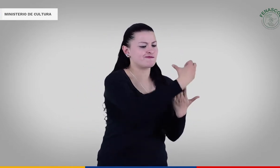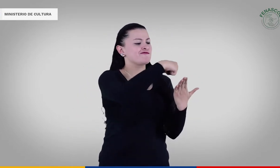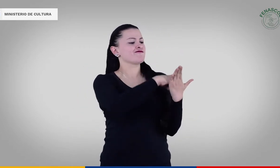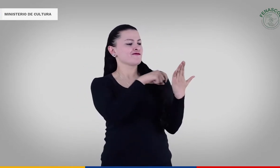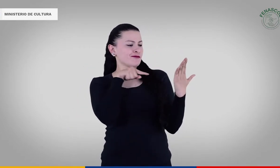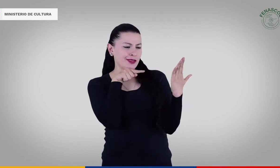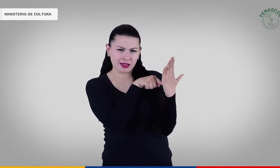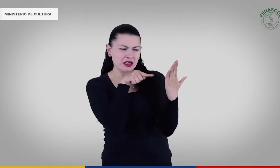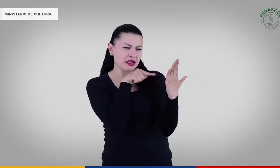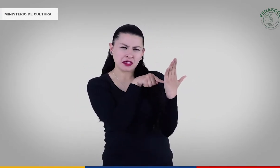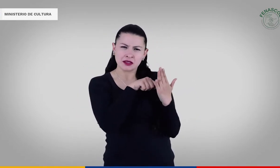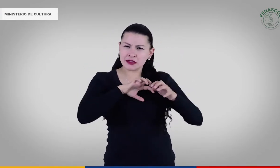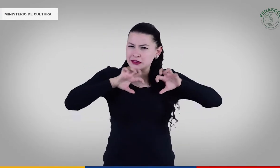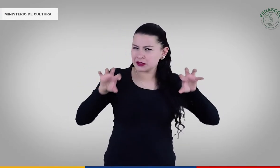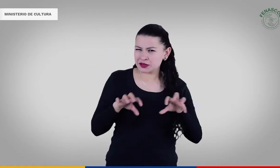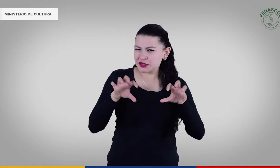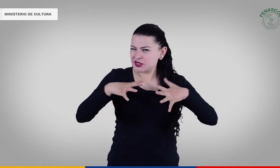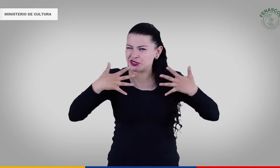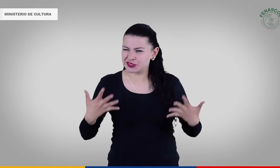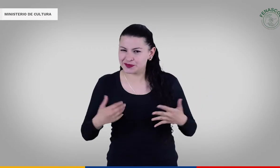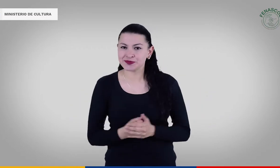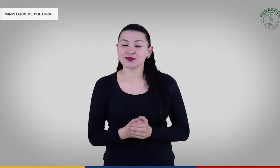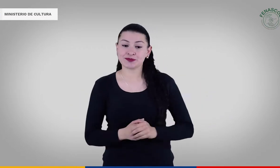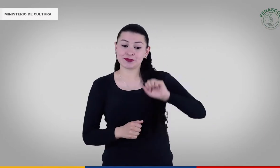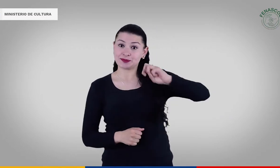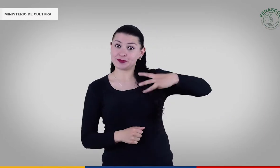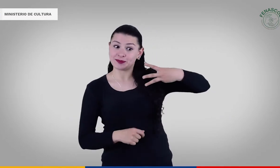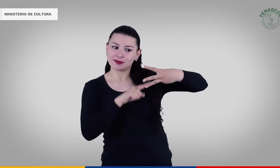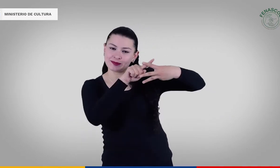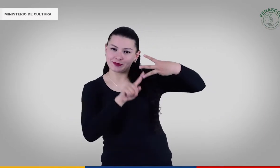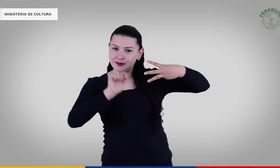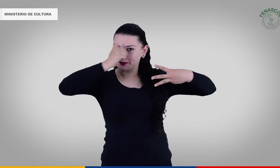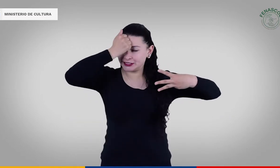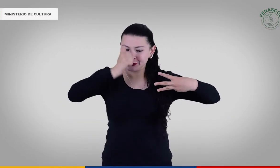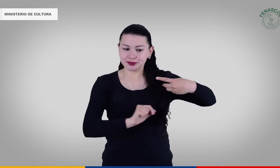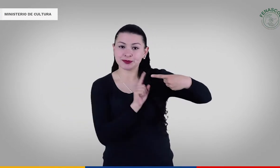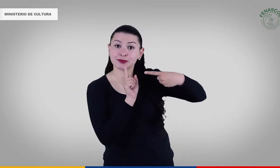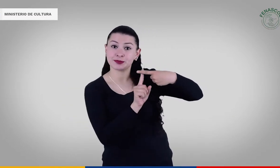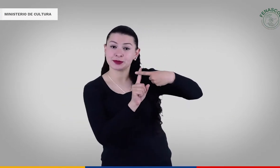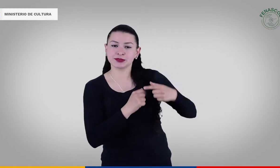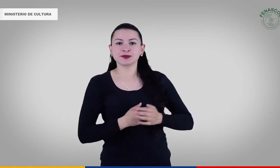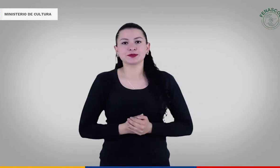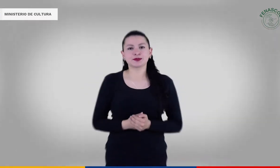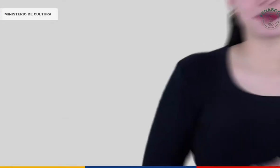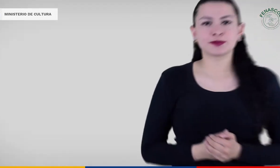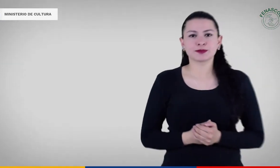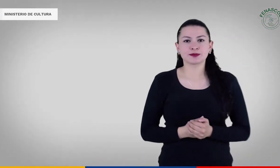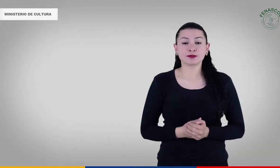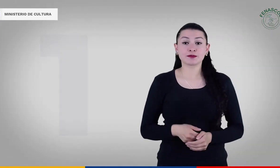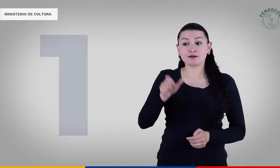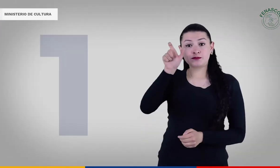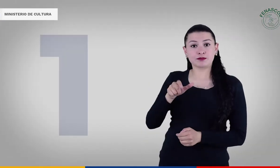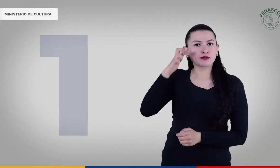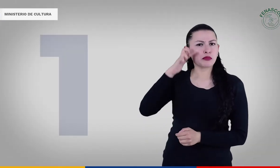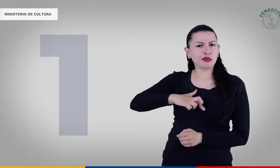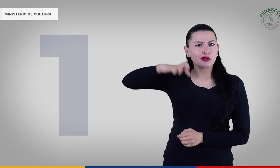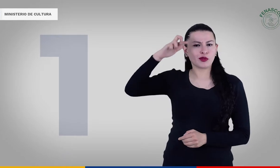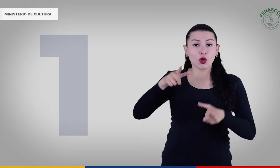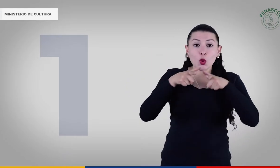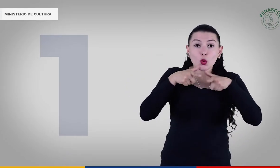la recopilación de la misma a través de diversas acciones. Son tres acciones puntuales. Primera, la investigación y análisis